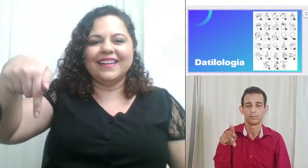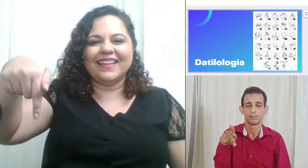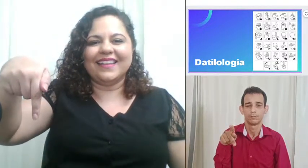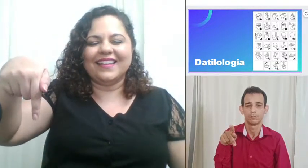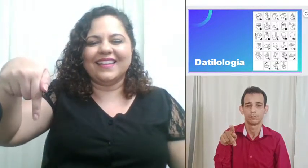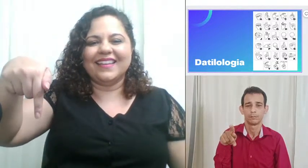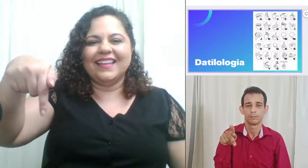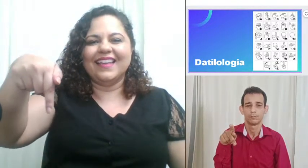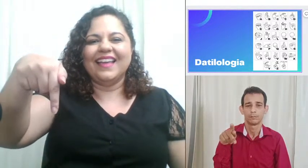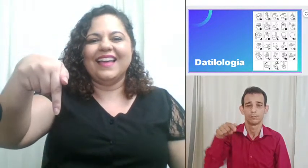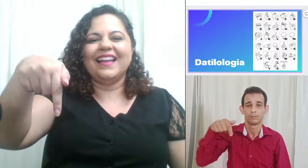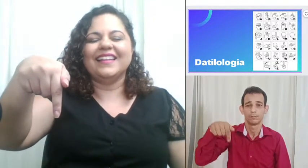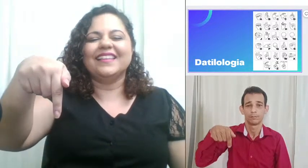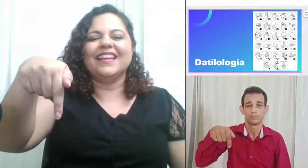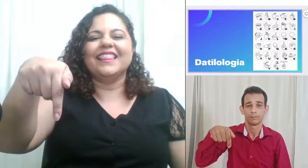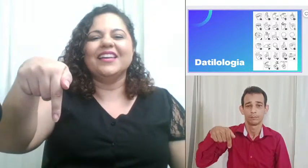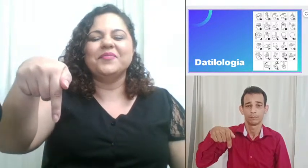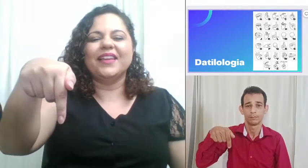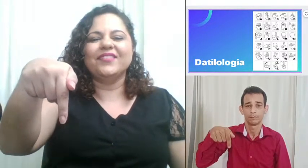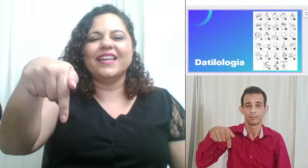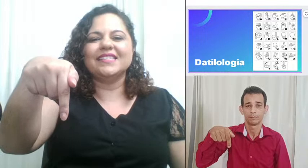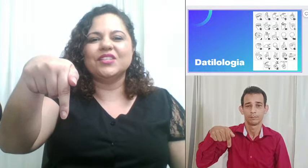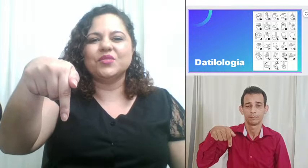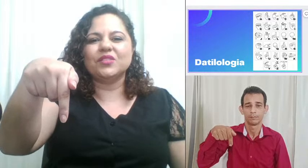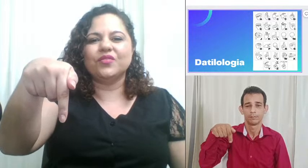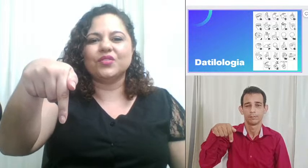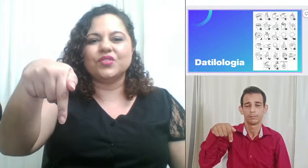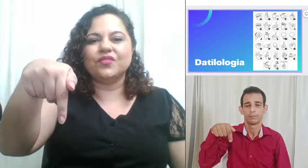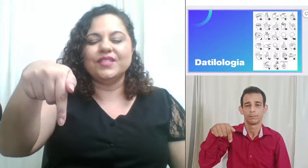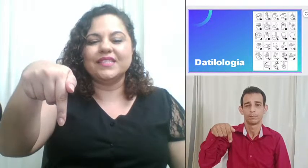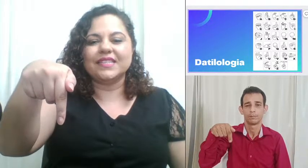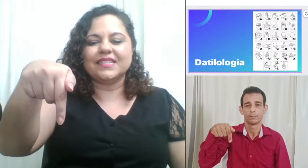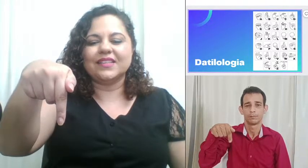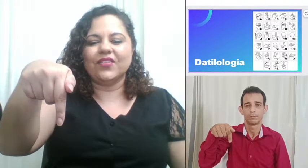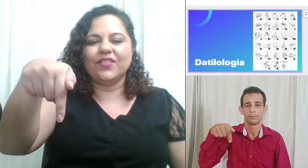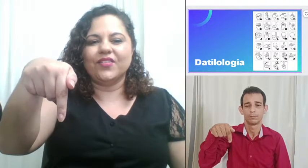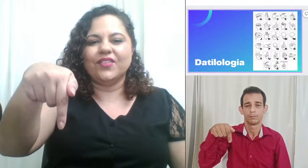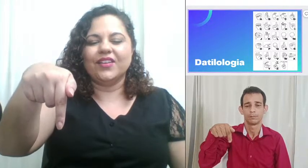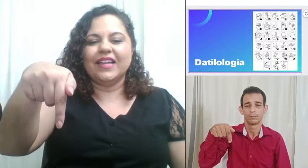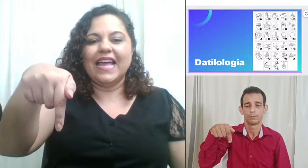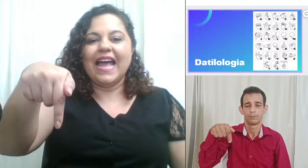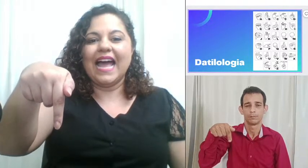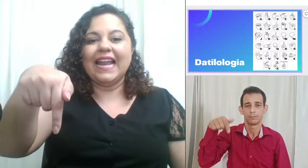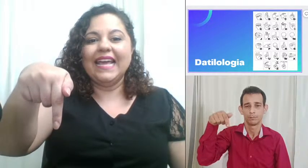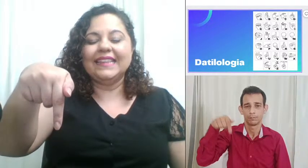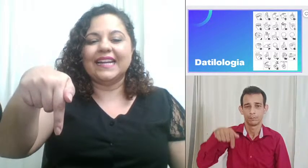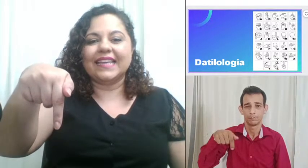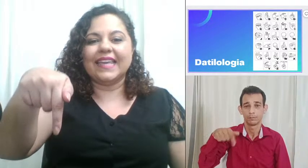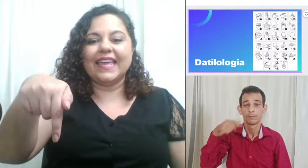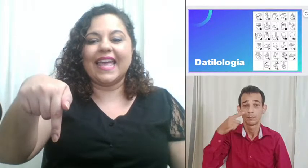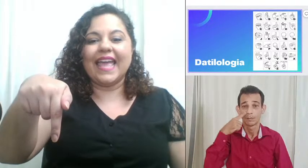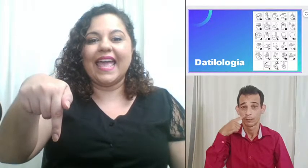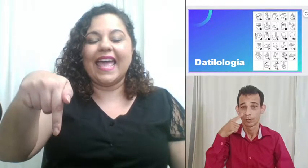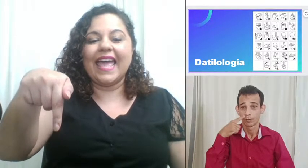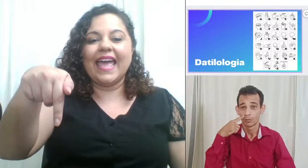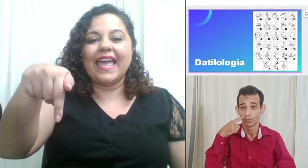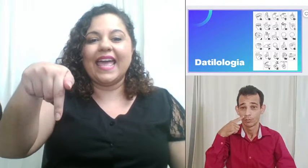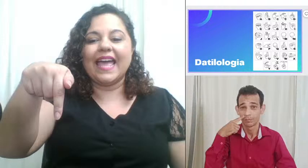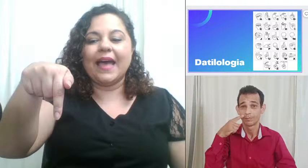Q a letra Q também vai exigir um esforço de vocês ó a letra Q é a